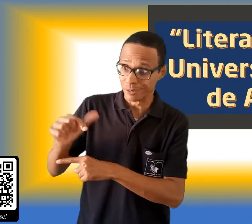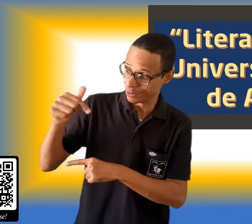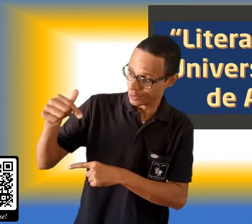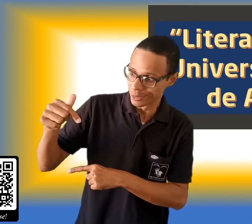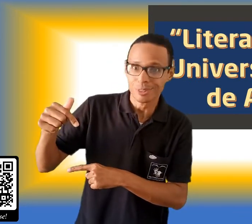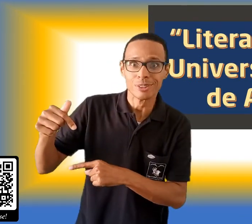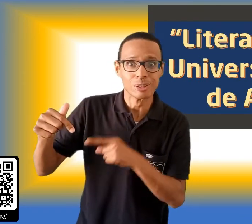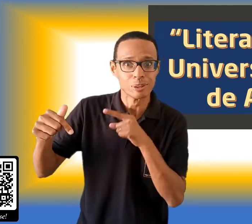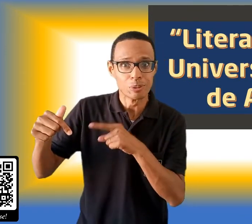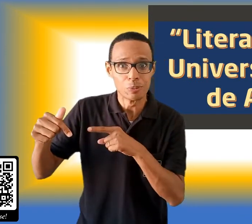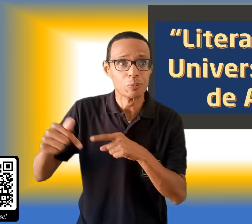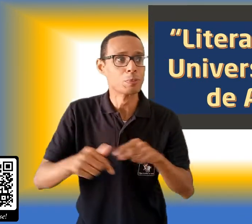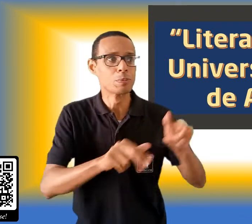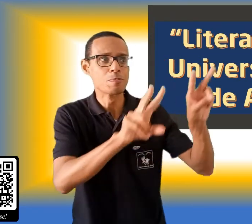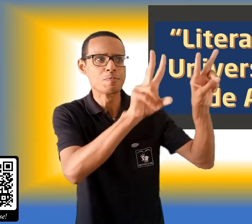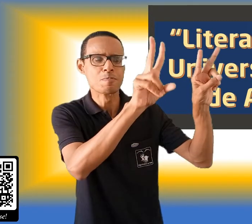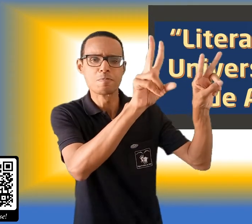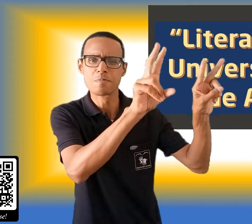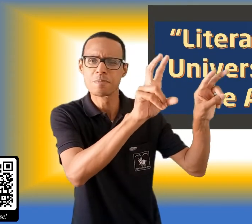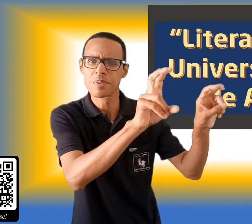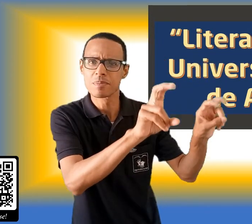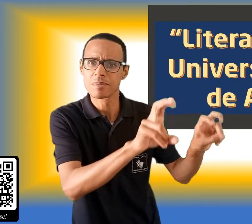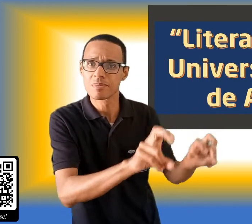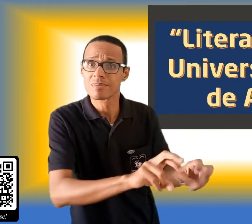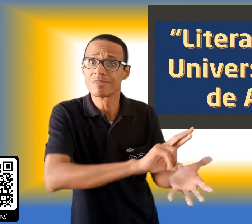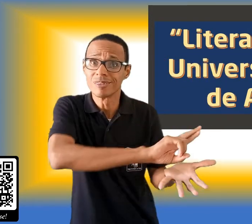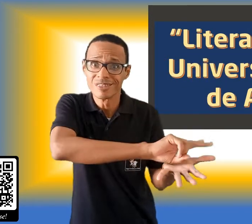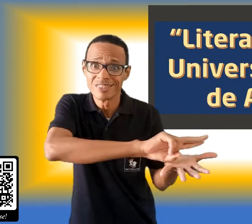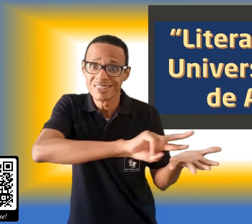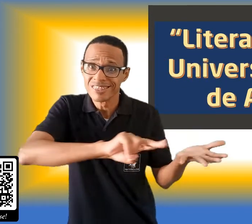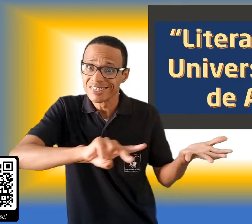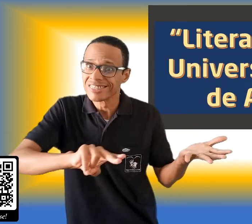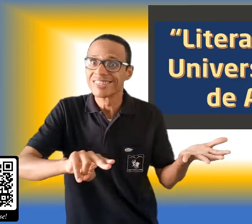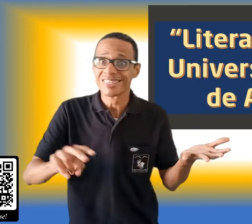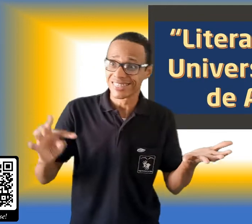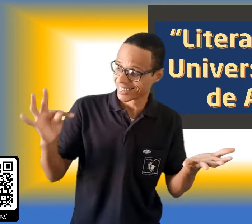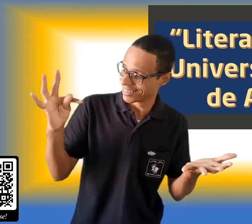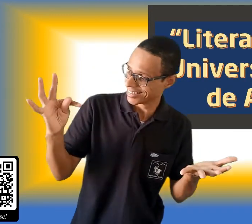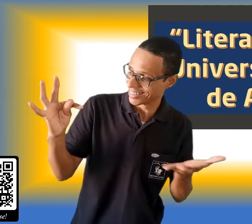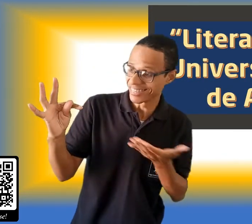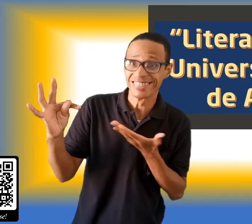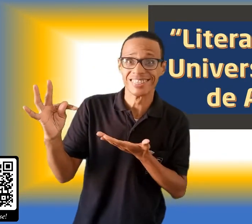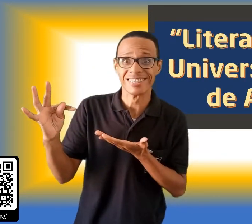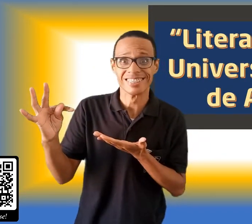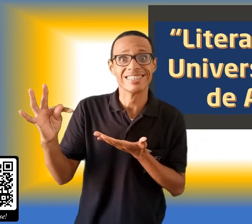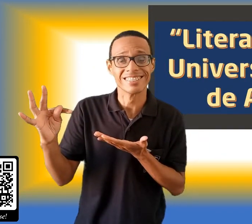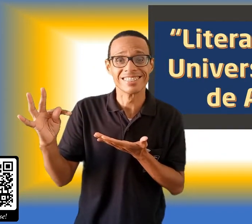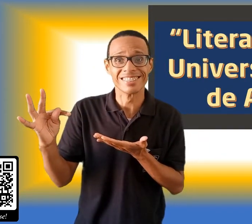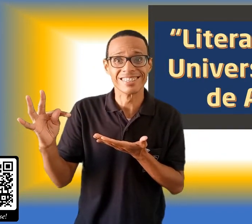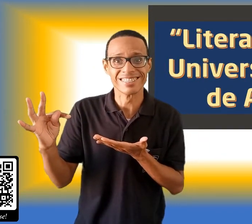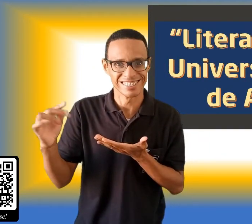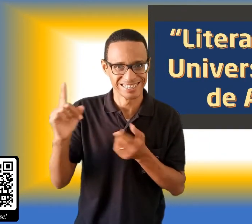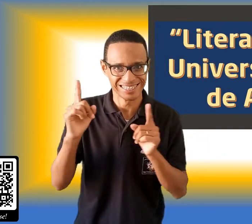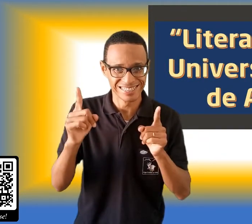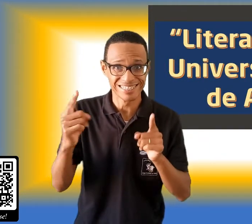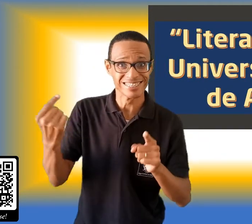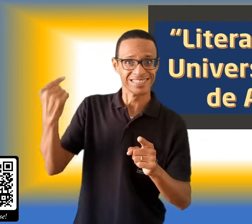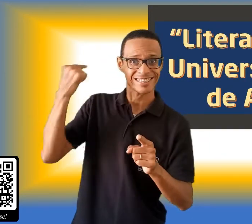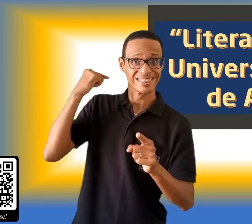Serão 7 blocos com dezenas de títulos com a letra T. Assim como as outras letras que já